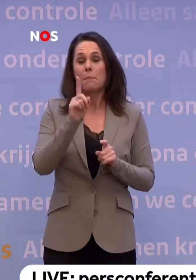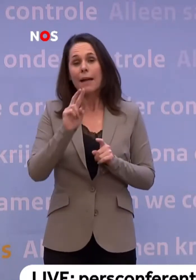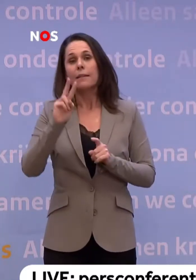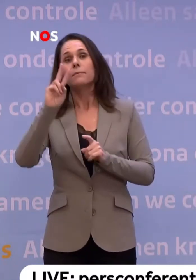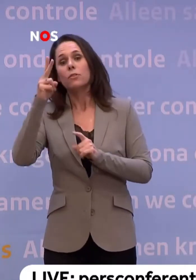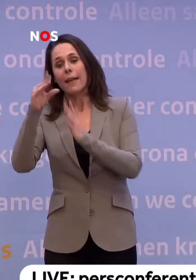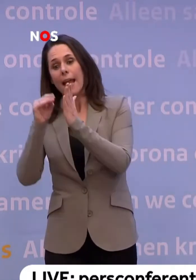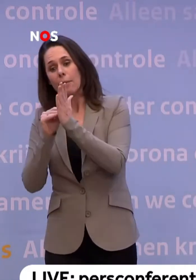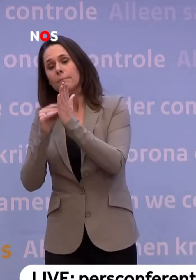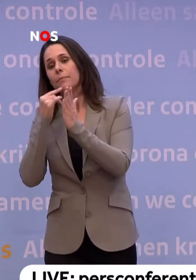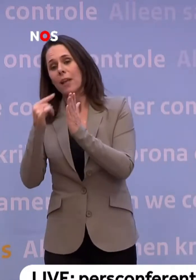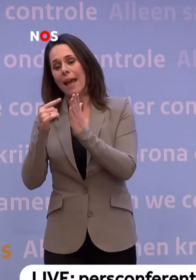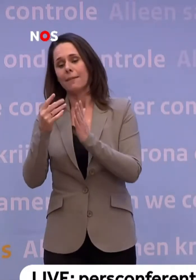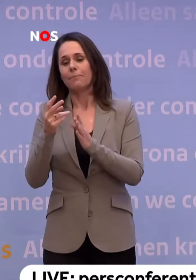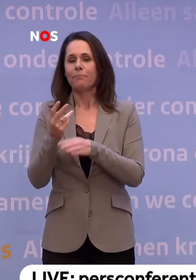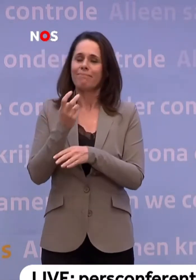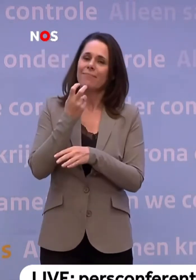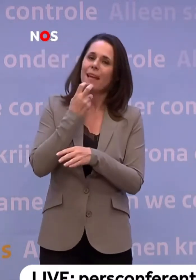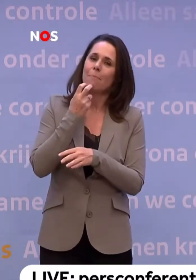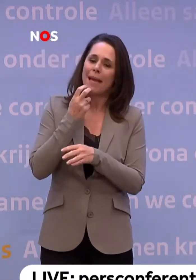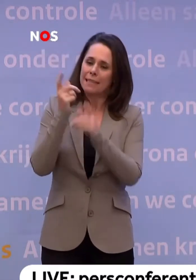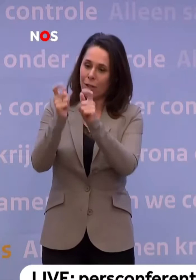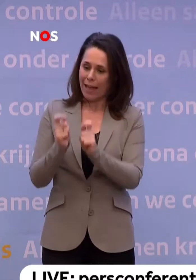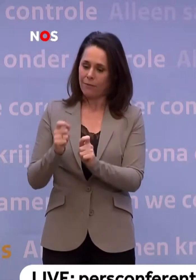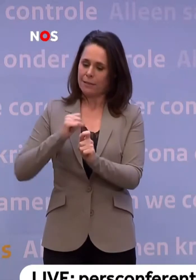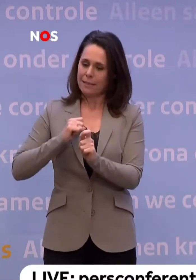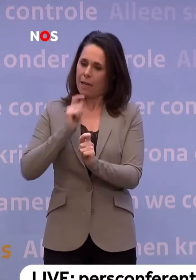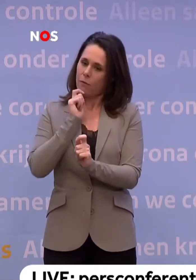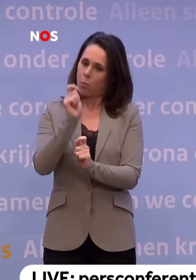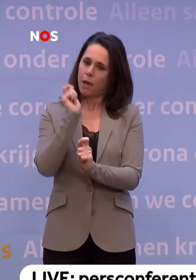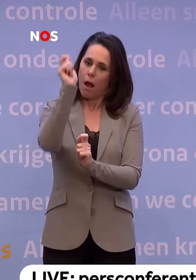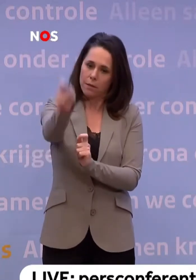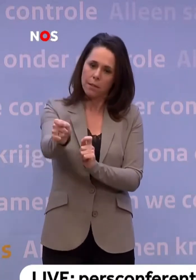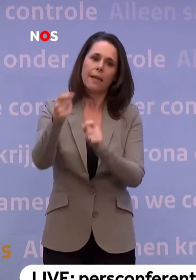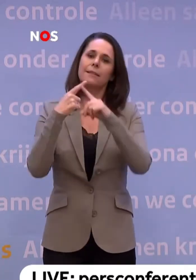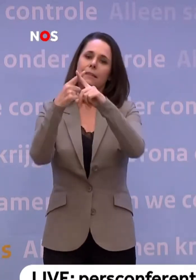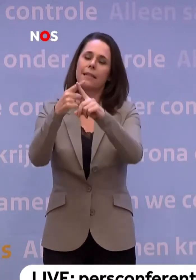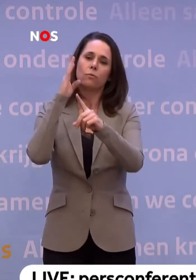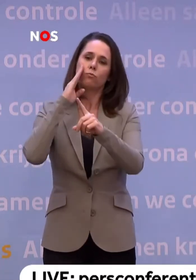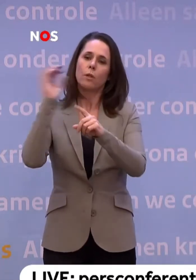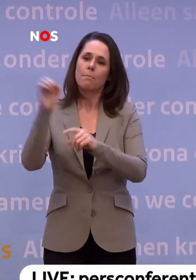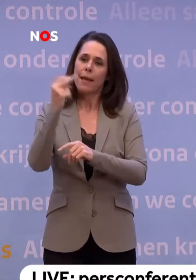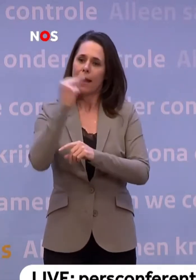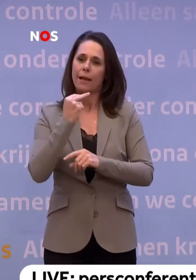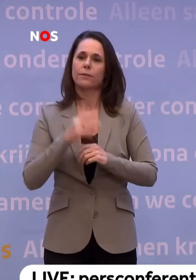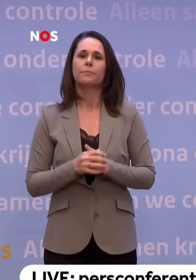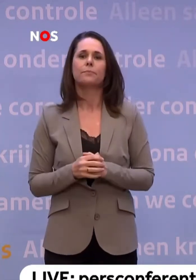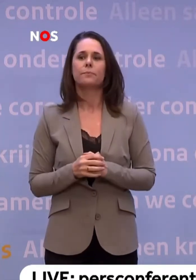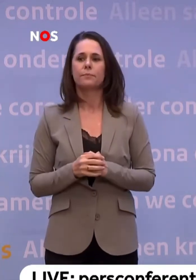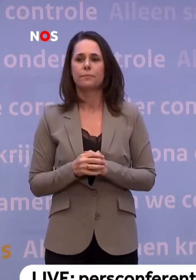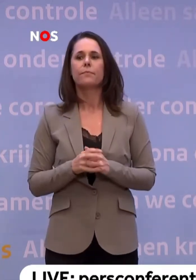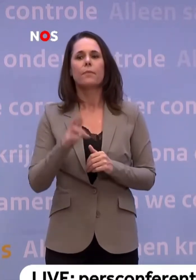...tenzij het gaat over medische gegevens waarvan je zelf juist de opdracht hebt gegeven... ...dat een ziekenhuis daarin mee kan kijken. Oké, RTL. Ja,